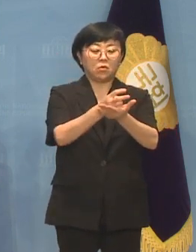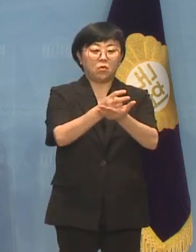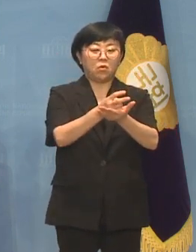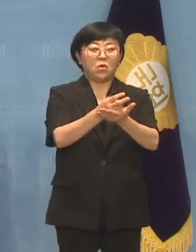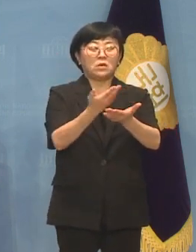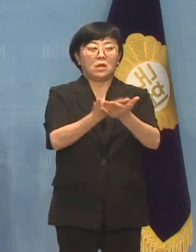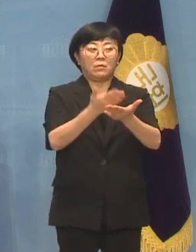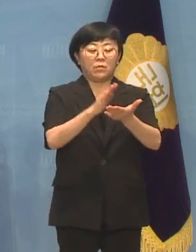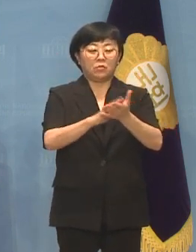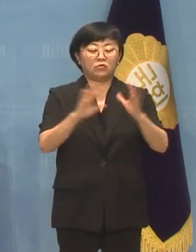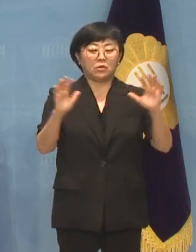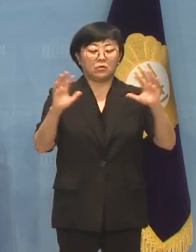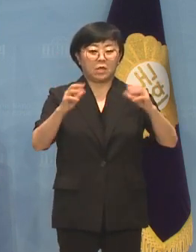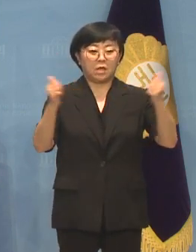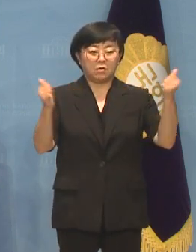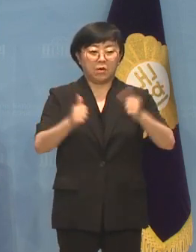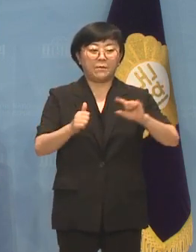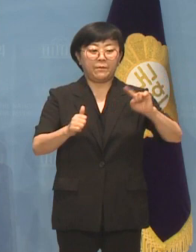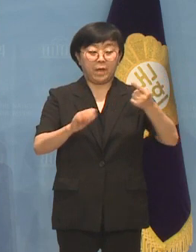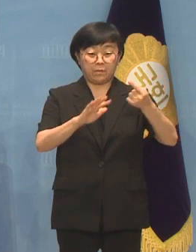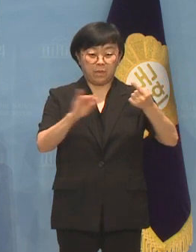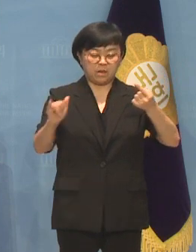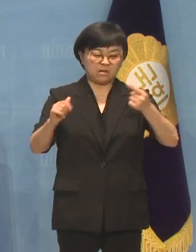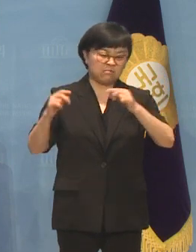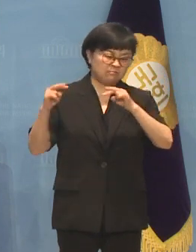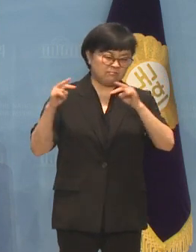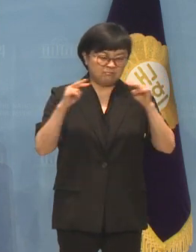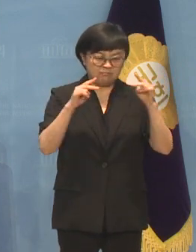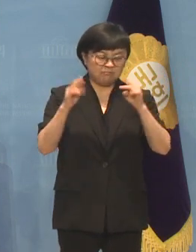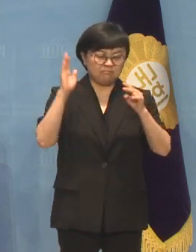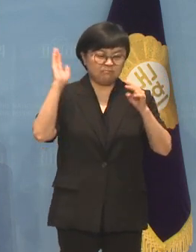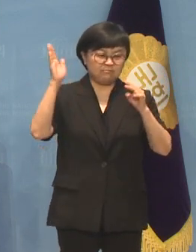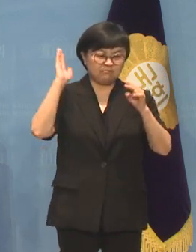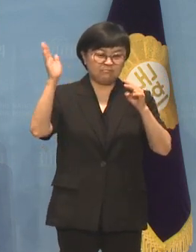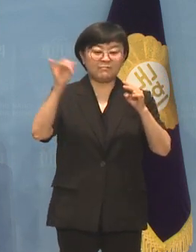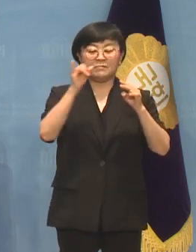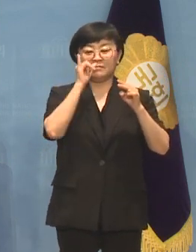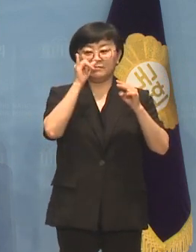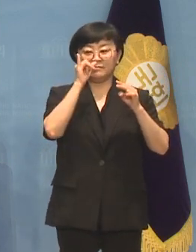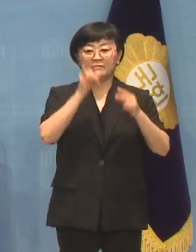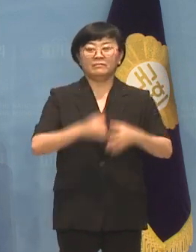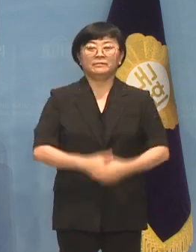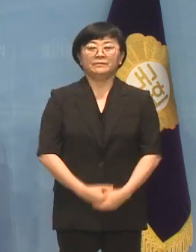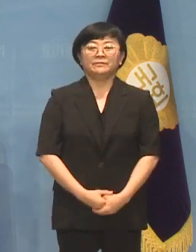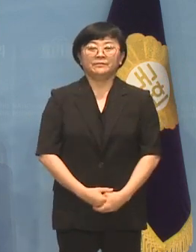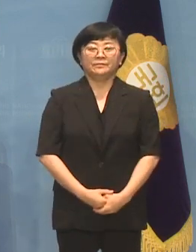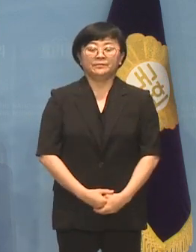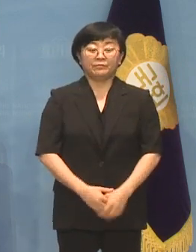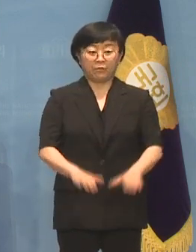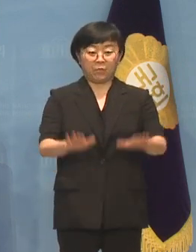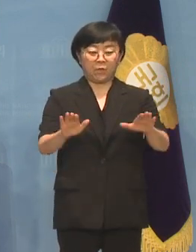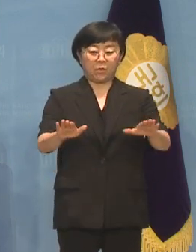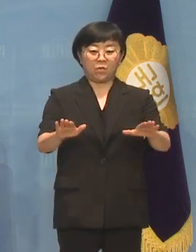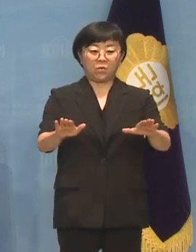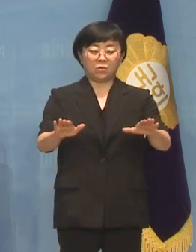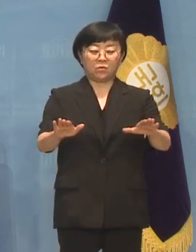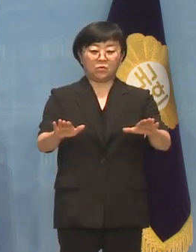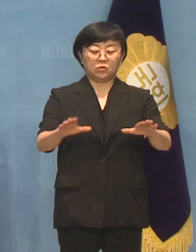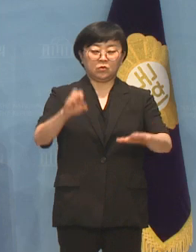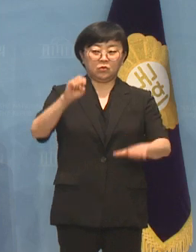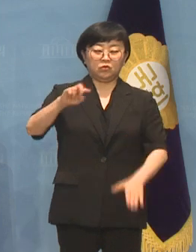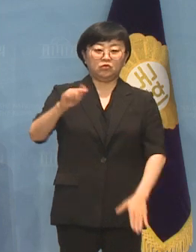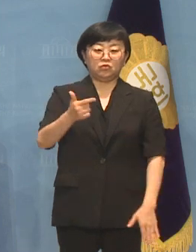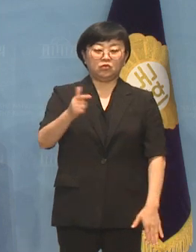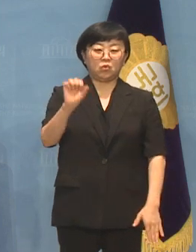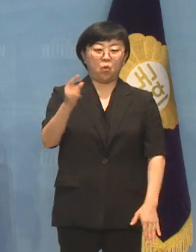국회의원 100명이 열띤 연설에 나설 것으로 예상됩니다 오늘은 윤호중